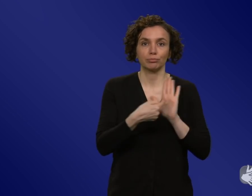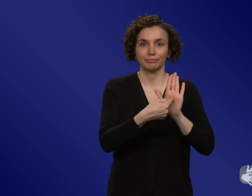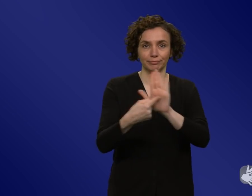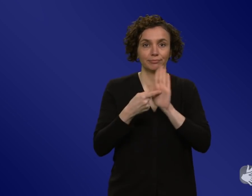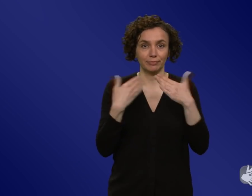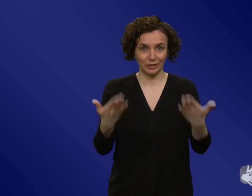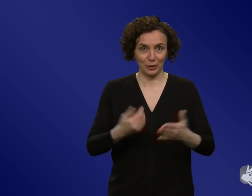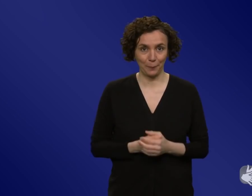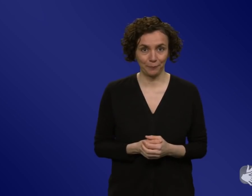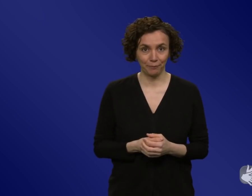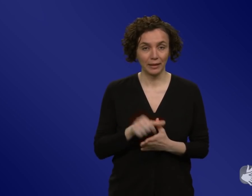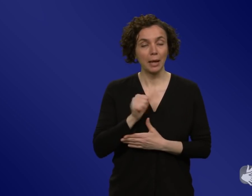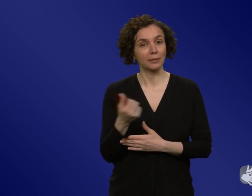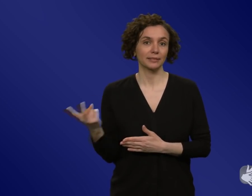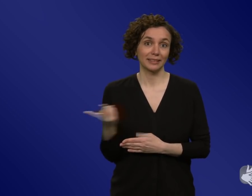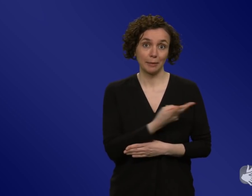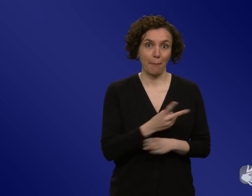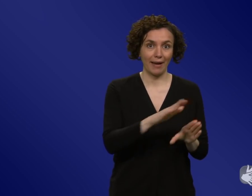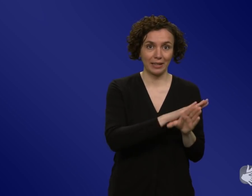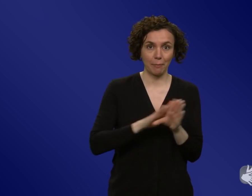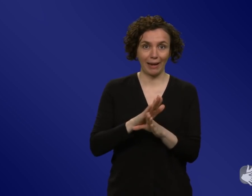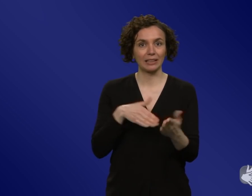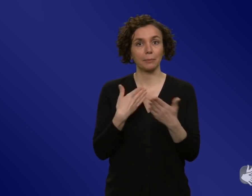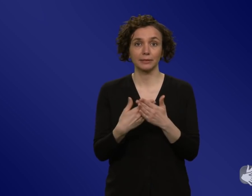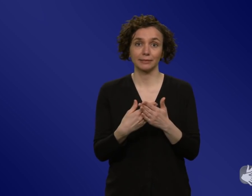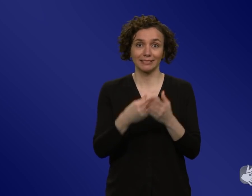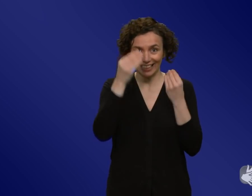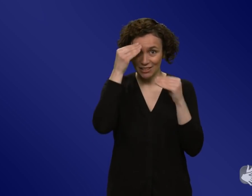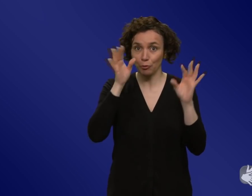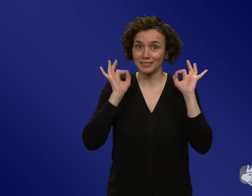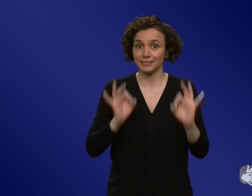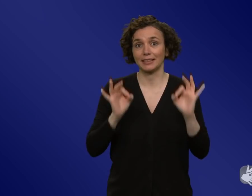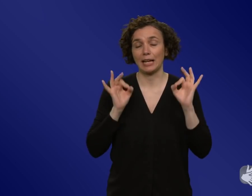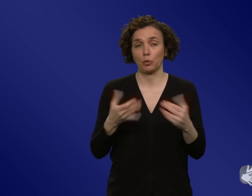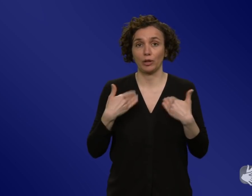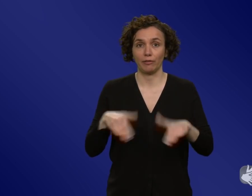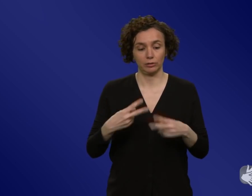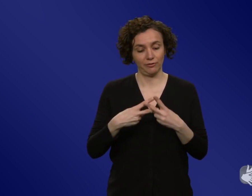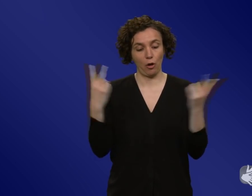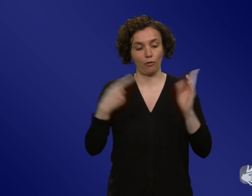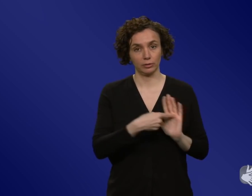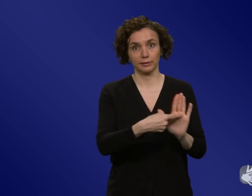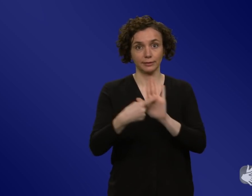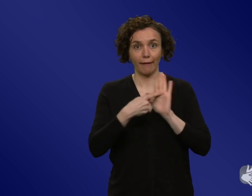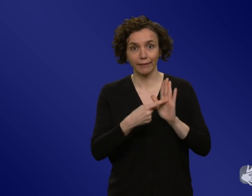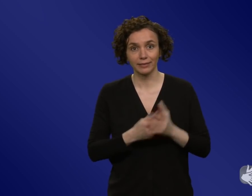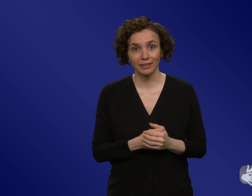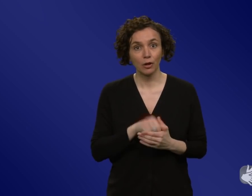Bereichen sehr, sehr gute Informationen zusammengestellt worden, veröffentlicht worden, die auch sicher den Leuten geholfen haben,